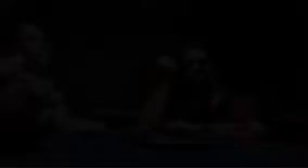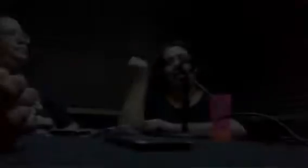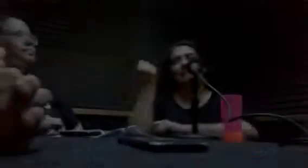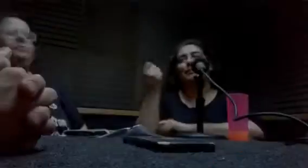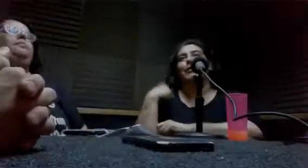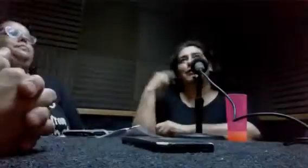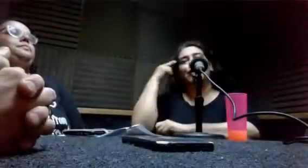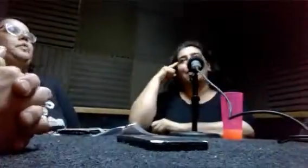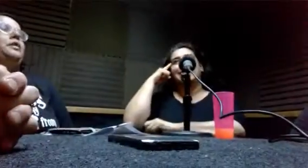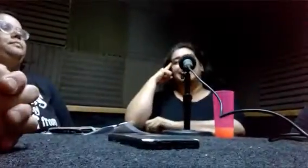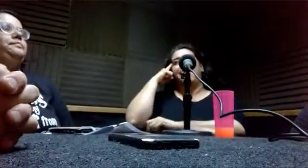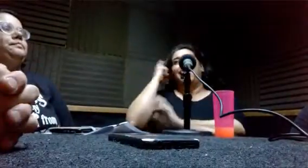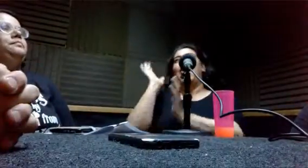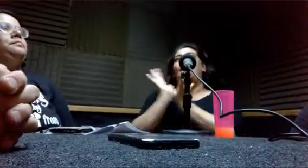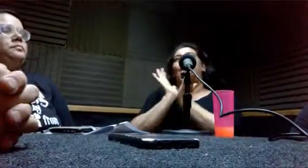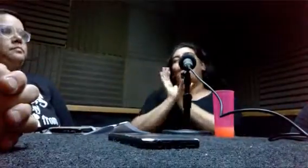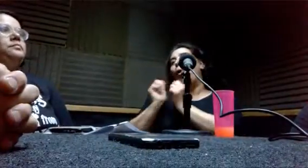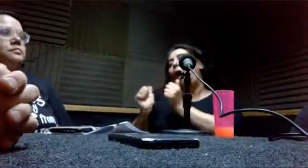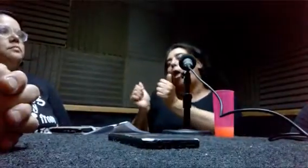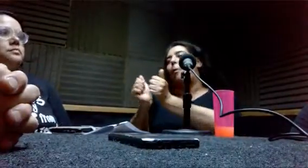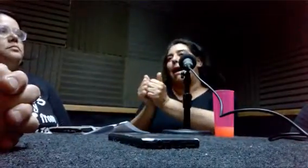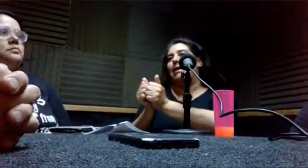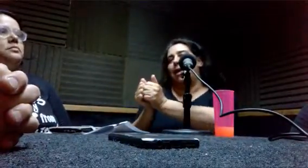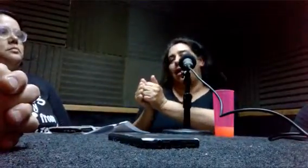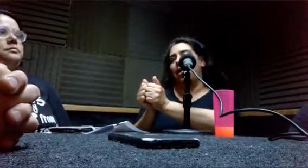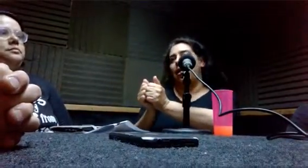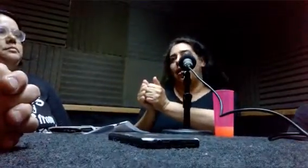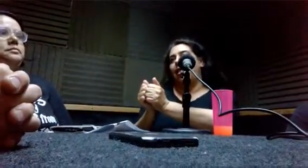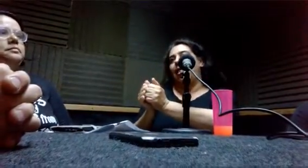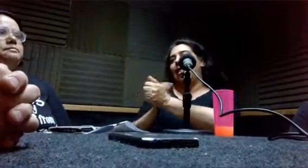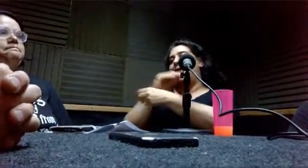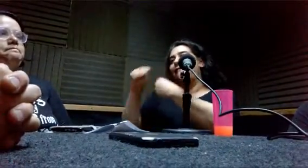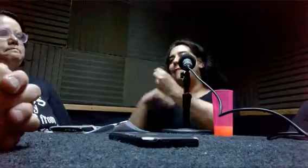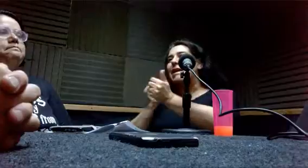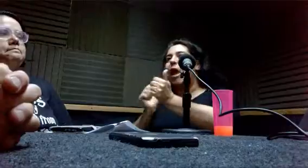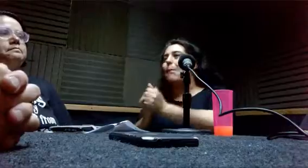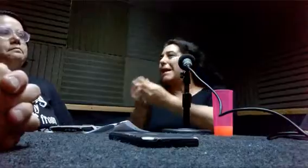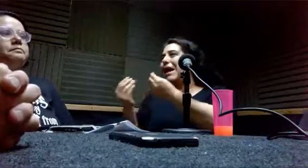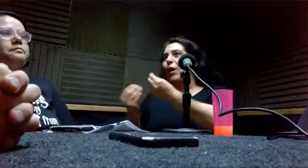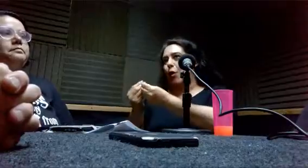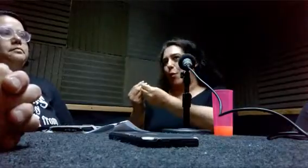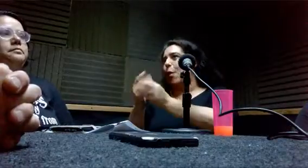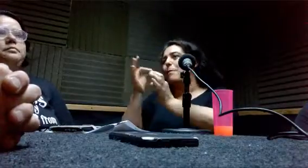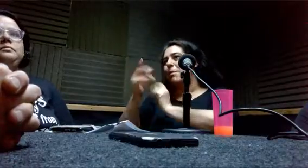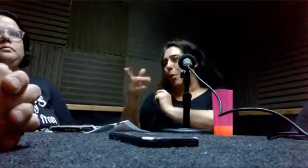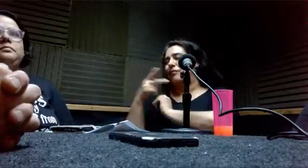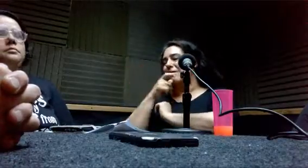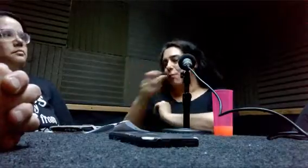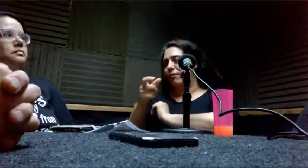Desde el punto de vista de acompañar desde la familia, desde el entorno cercano, de amigos, de